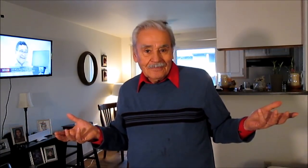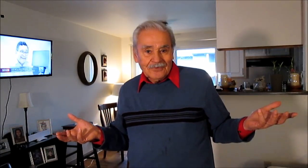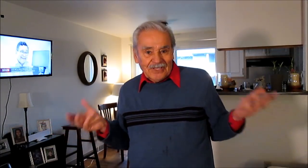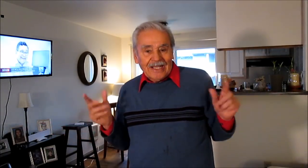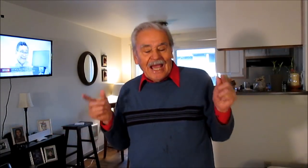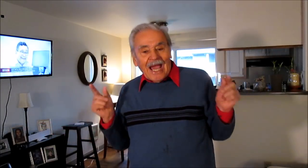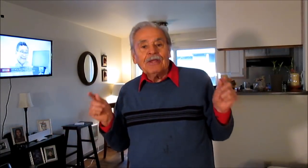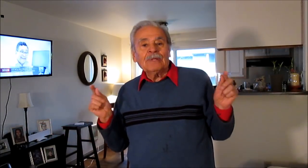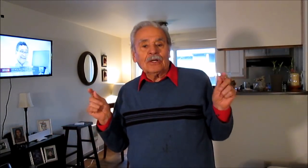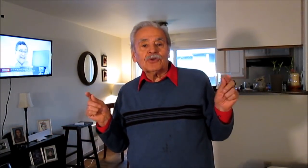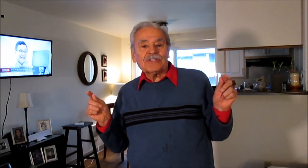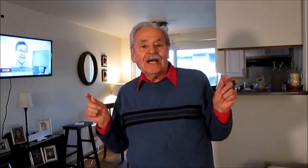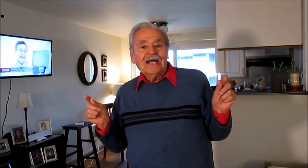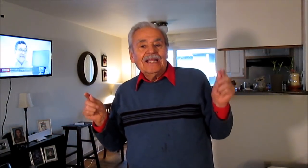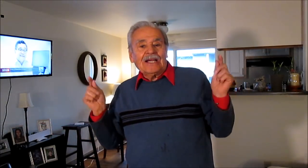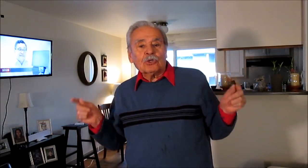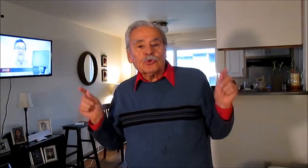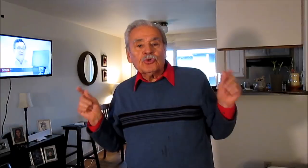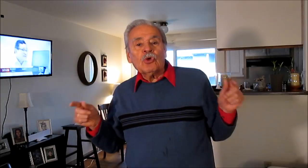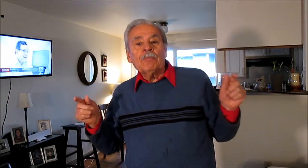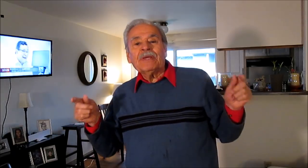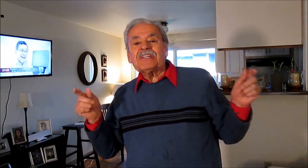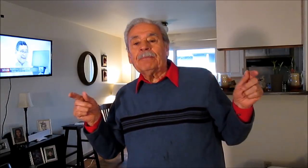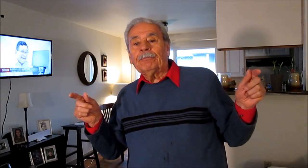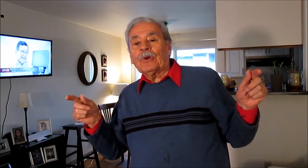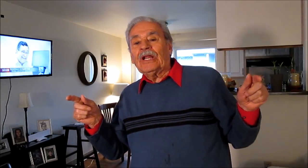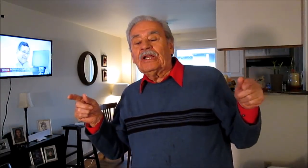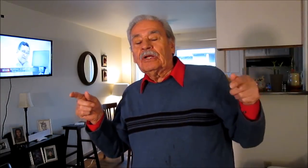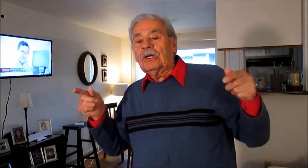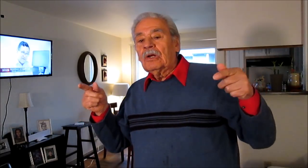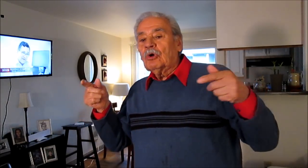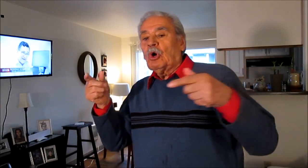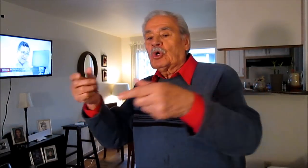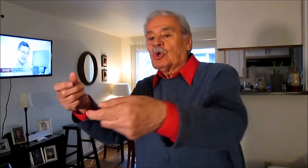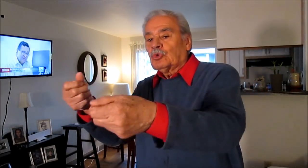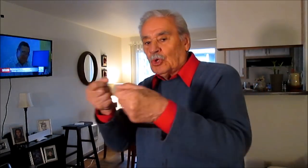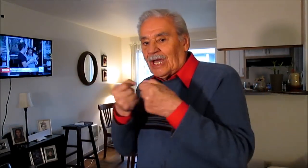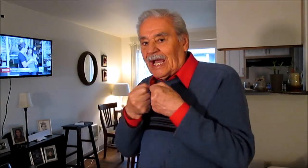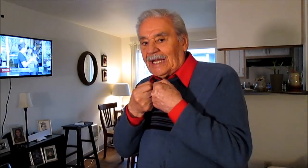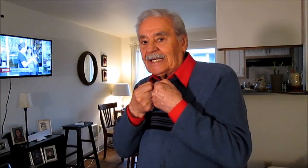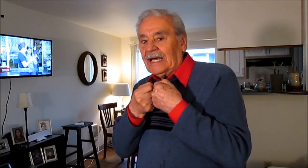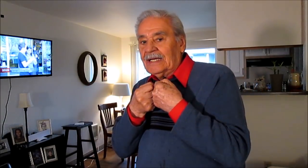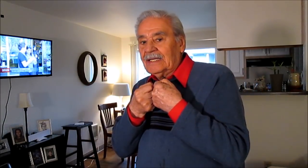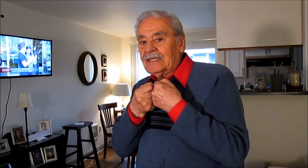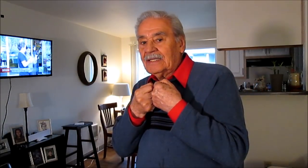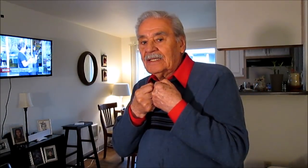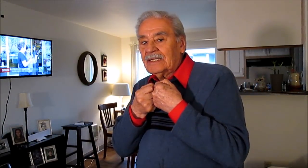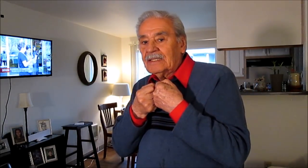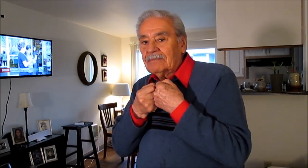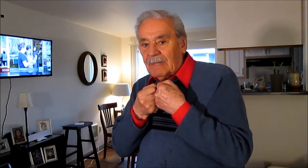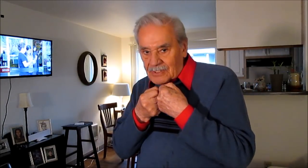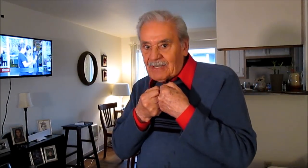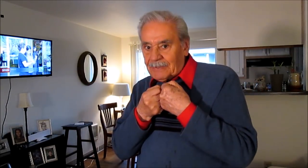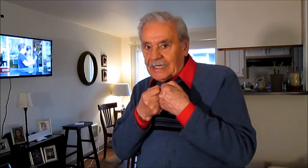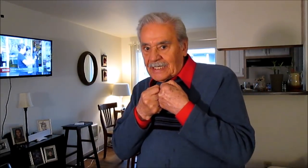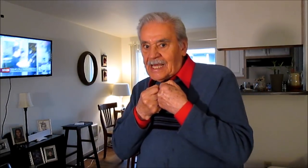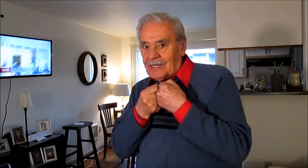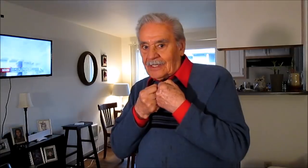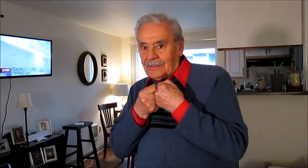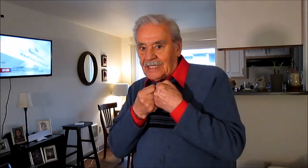O acá hay una cosa, la corrupción no empieza por el corrupto que agarra. Vamos a poner en claro las cosas,